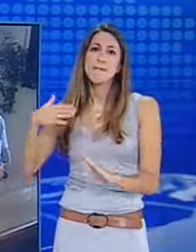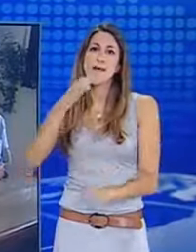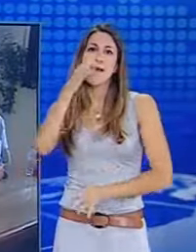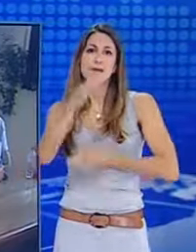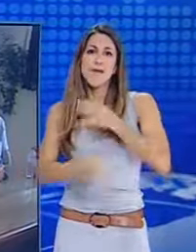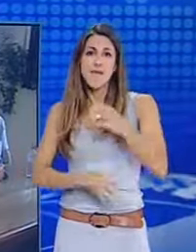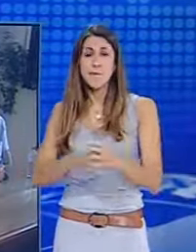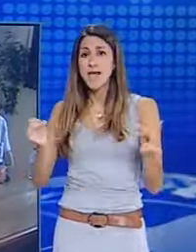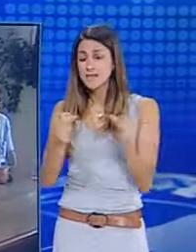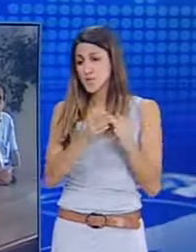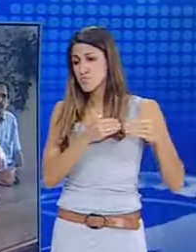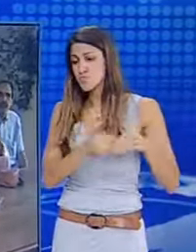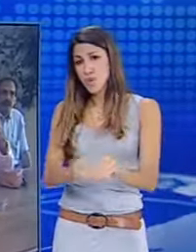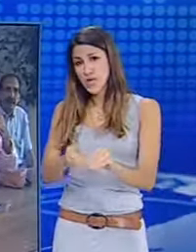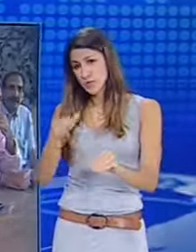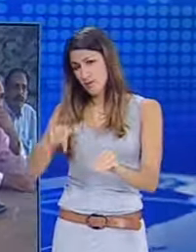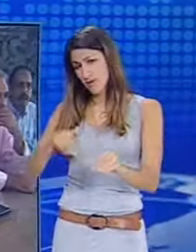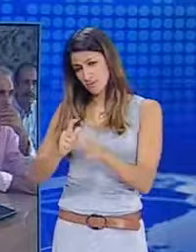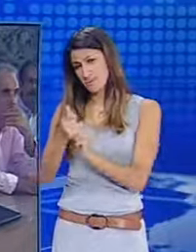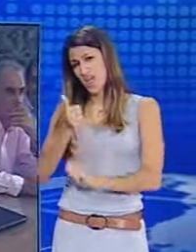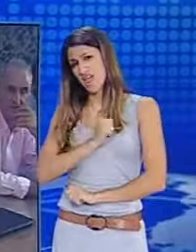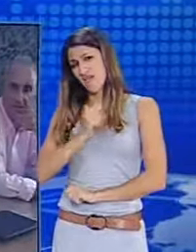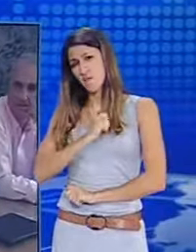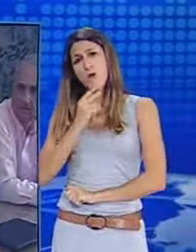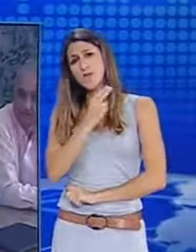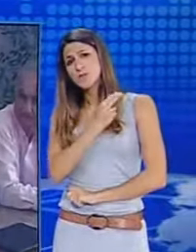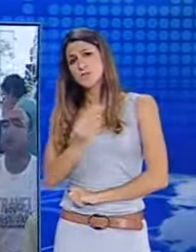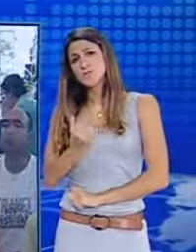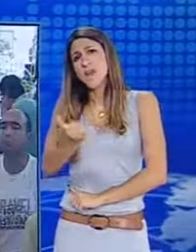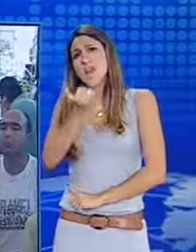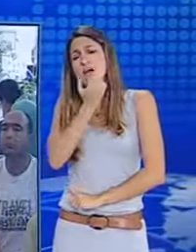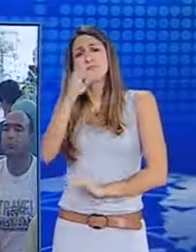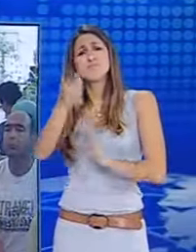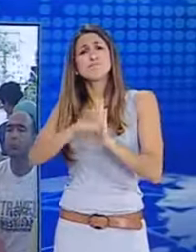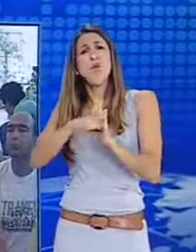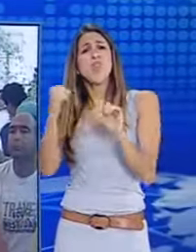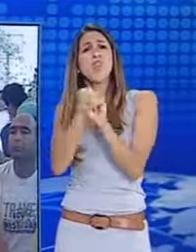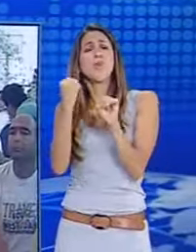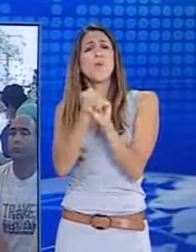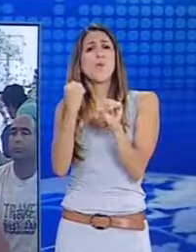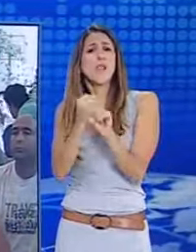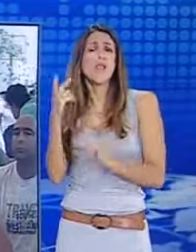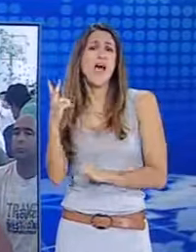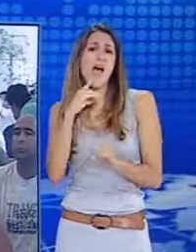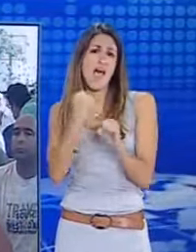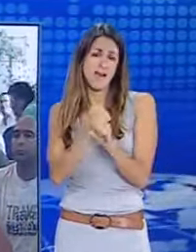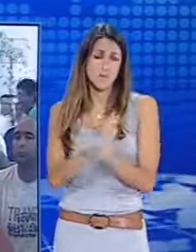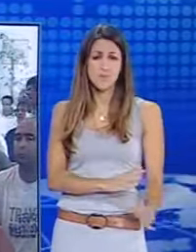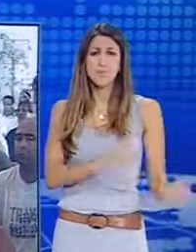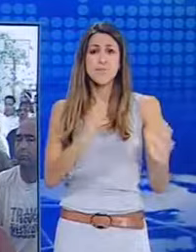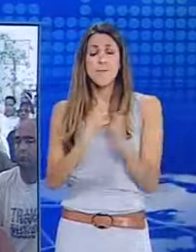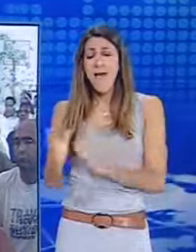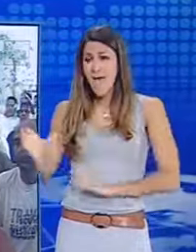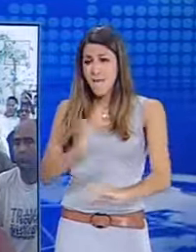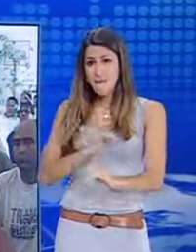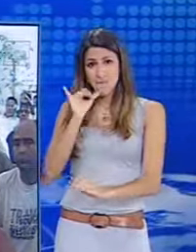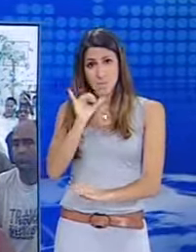υποβαθμίζεται η αμυντική ικανότητα της χώρας, εις βάρος και των ίδιων των εργαζομένων. Οι ιδιωτικοποιήσεις δεν αποτελούν πάντοτε επενδύσεις, είπε ο